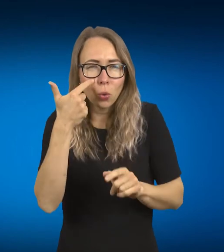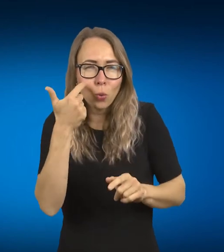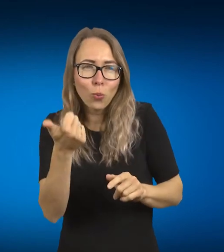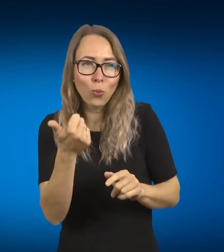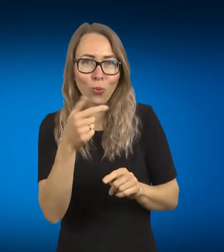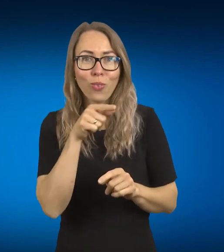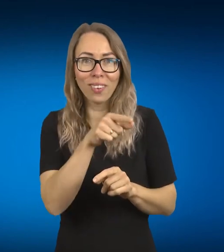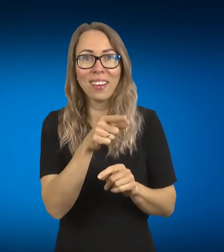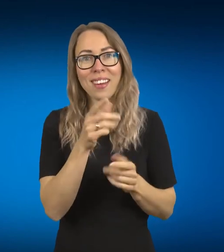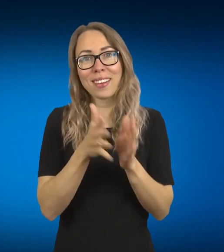įdomi pažinti.